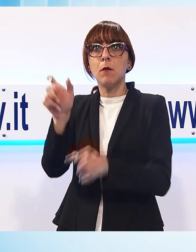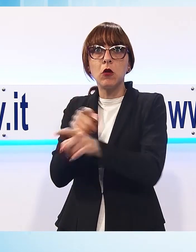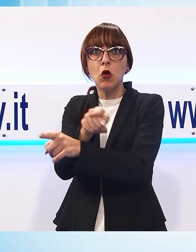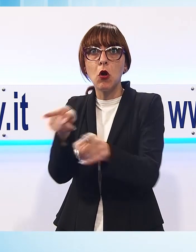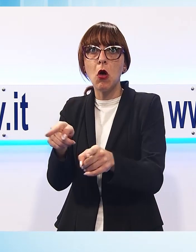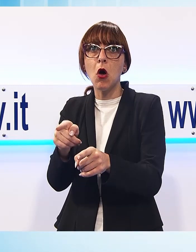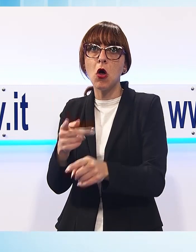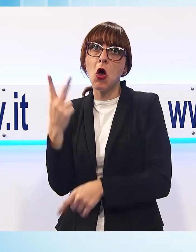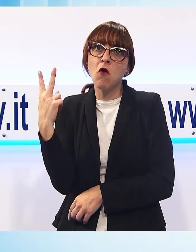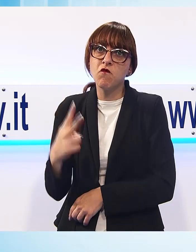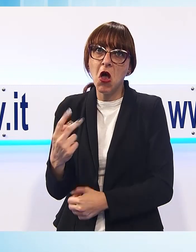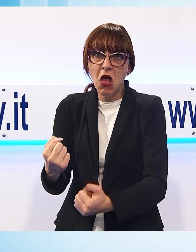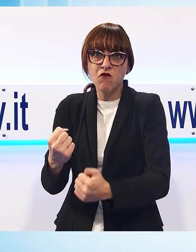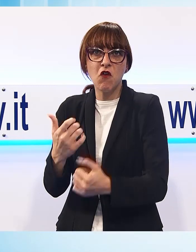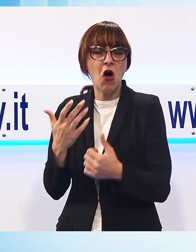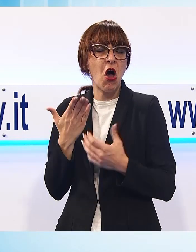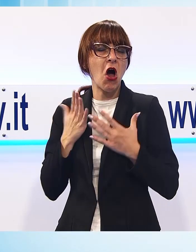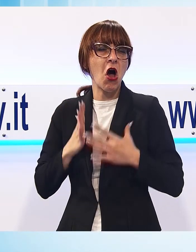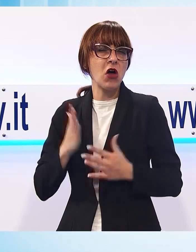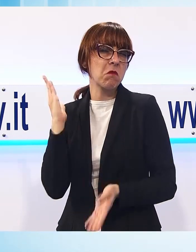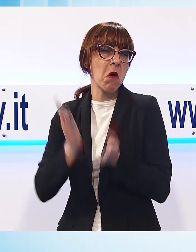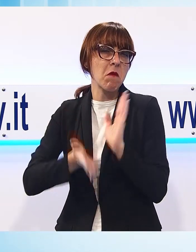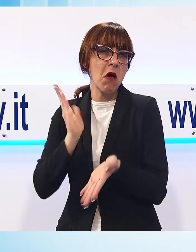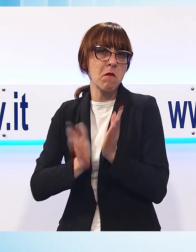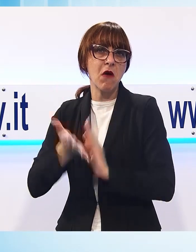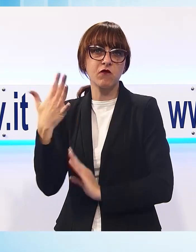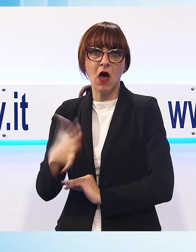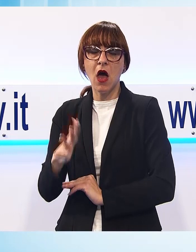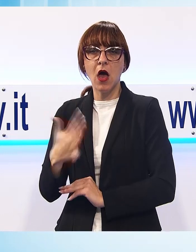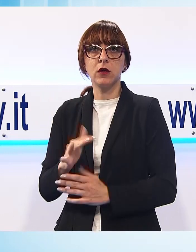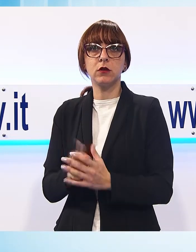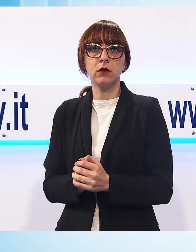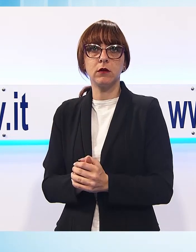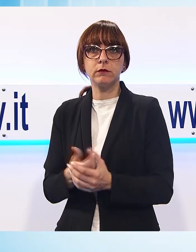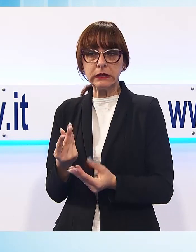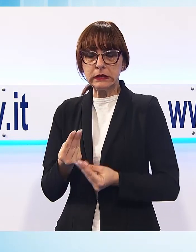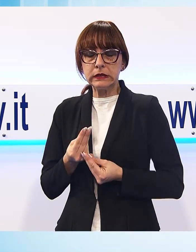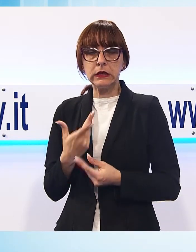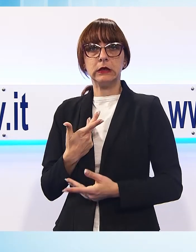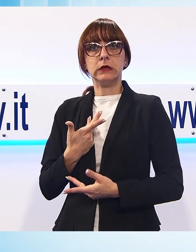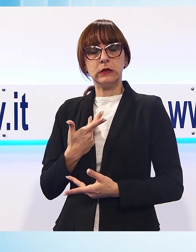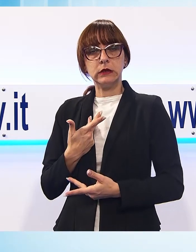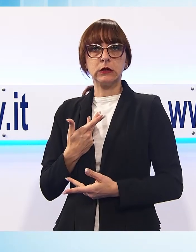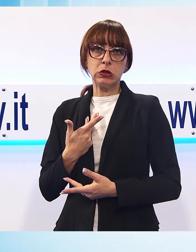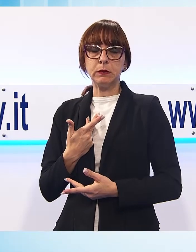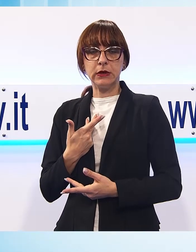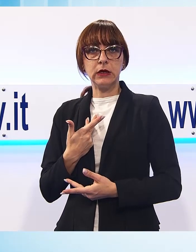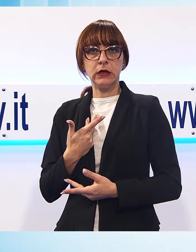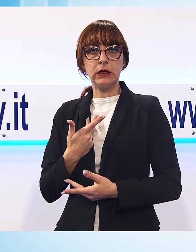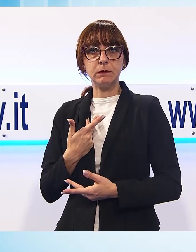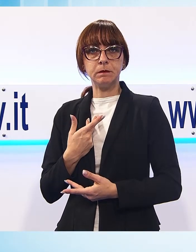esplicitata nei confronti dei dipendenti della banca, che ci ha determinato ulteriormente